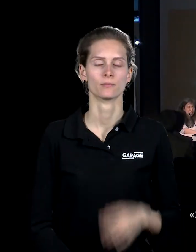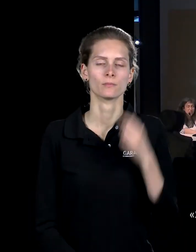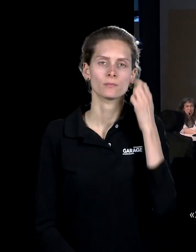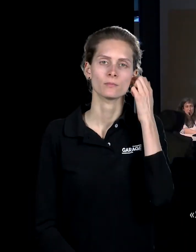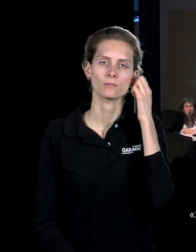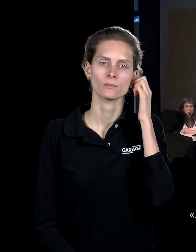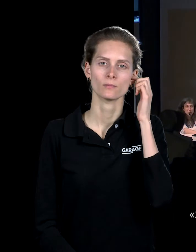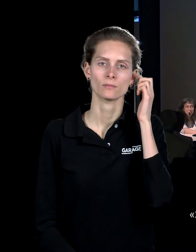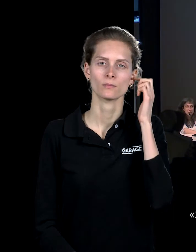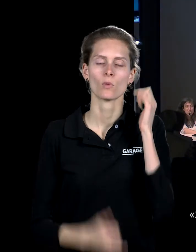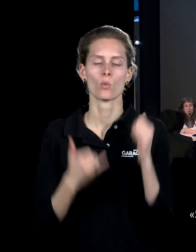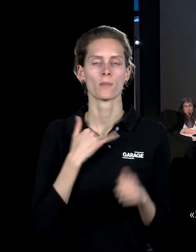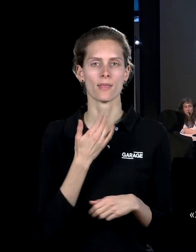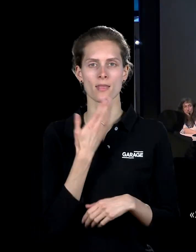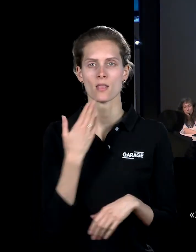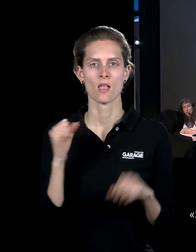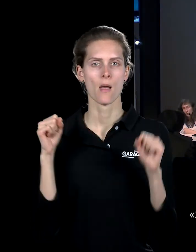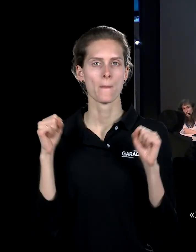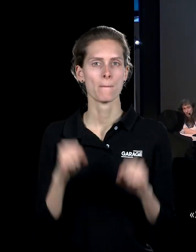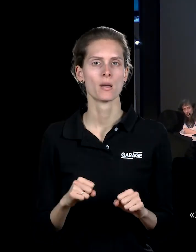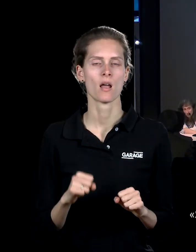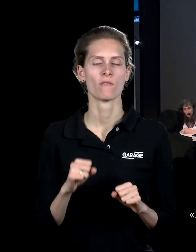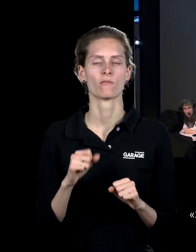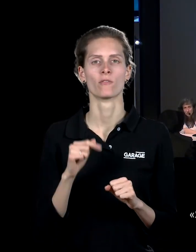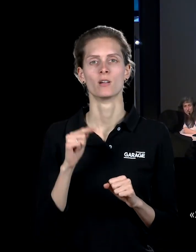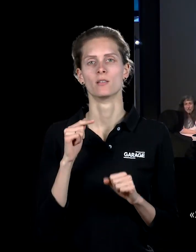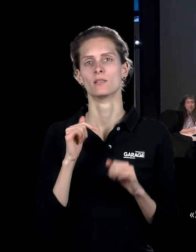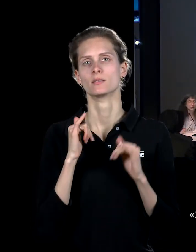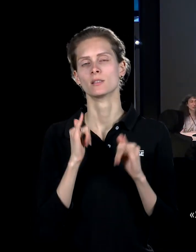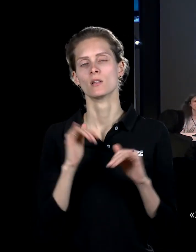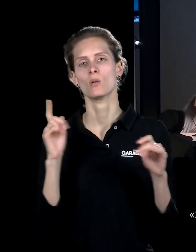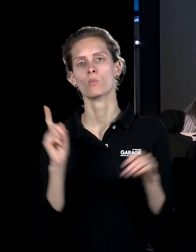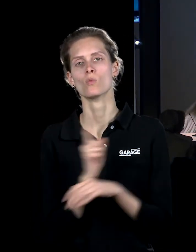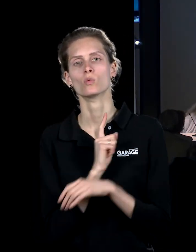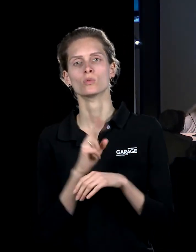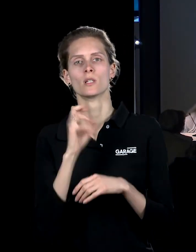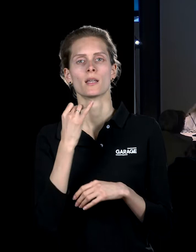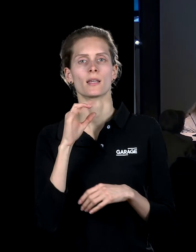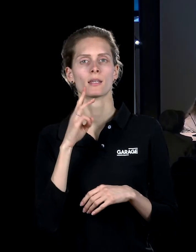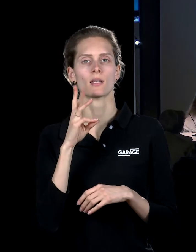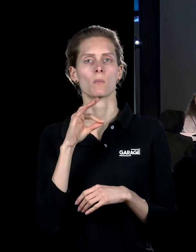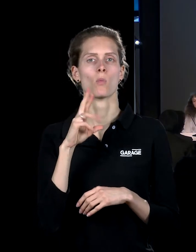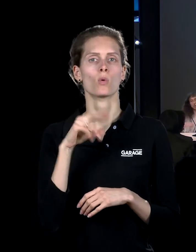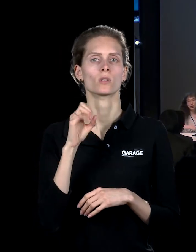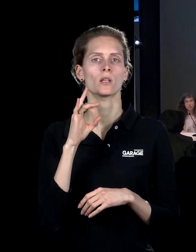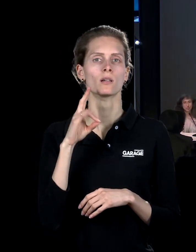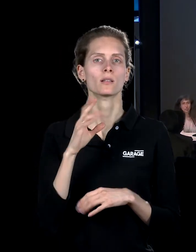Я не обладаю авторскими правами на музей Тейт Модерн, где проходила выставка. Но при этом это удивительным образом оказывается